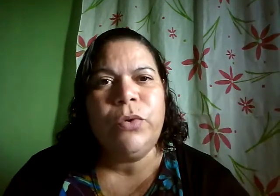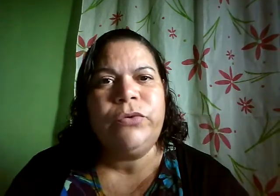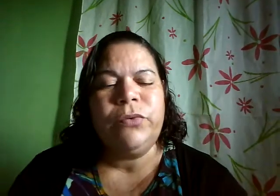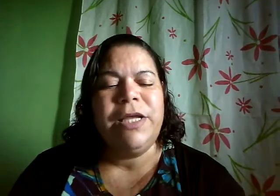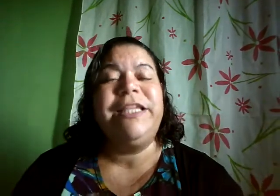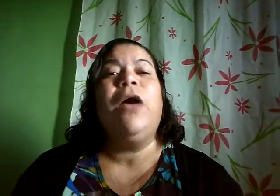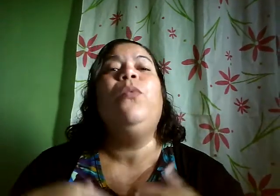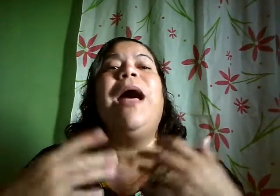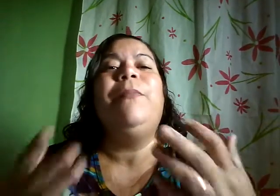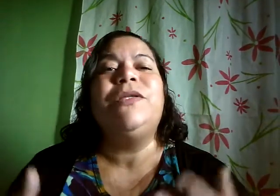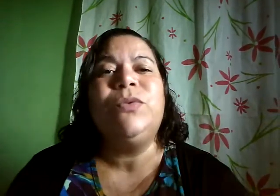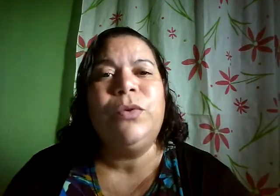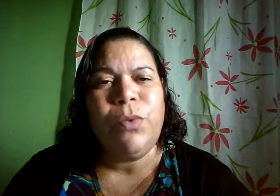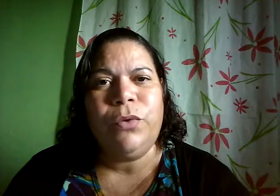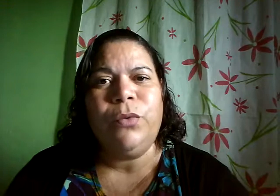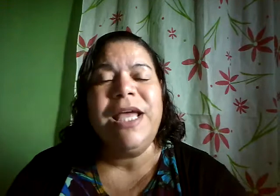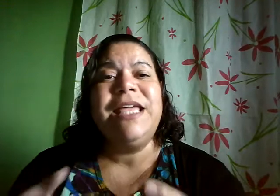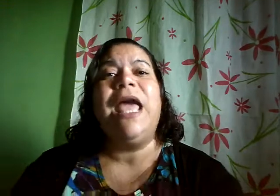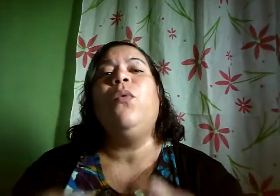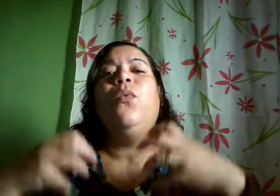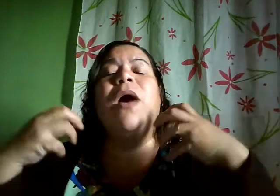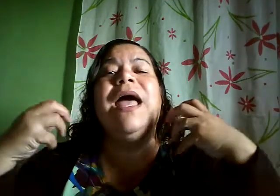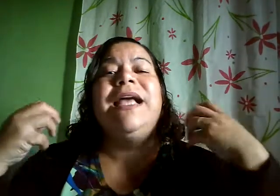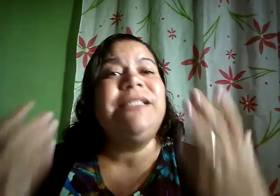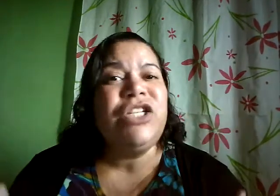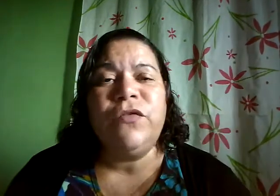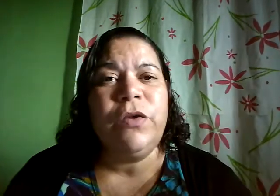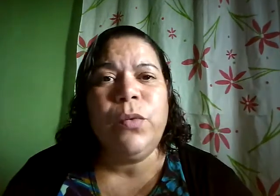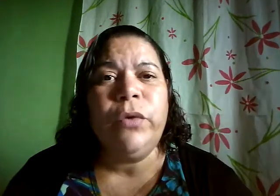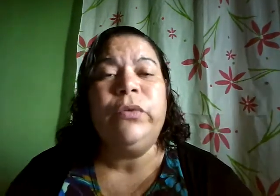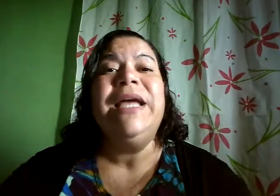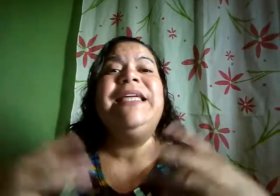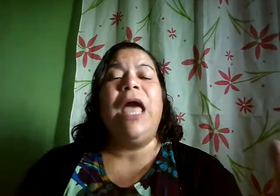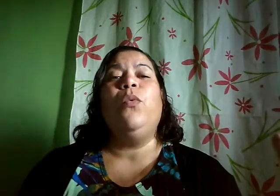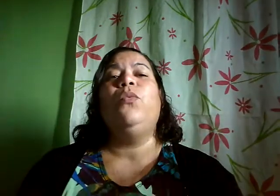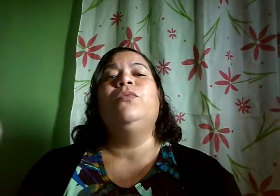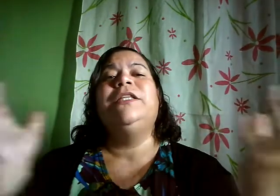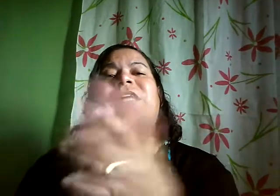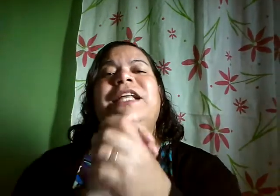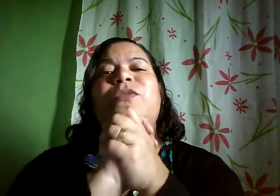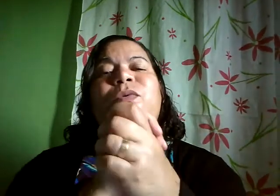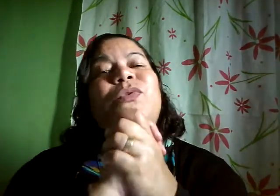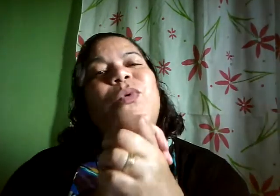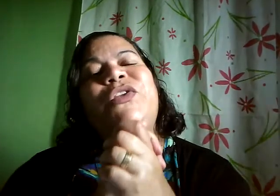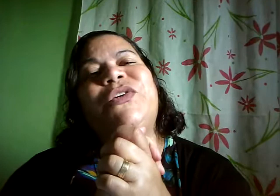outro que é um abençoando o outro que é um incentivando o outro que é um dando as mãos o outro